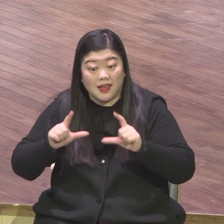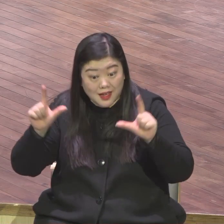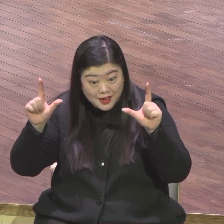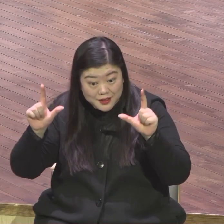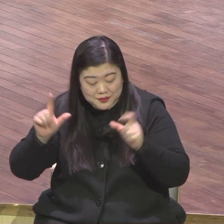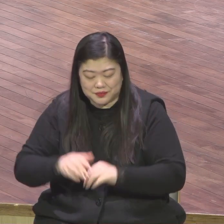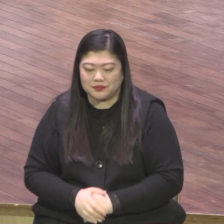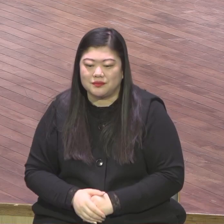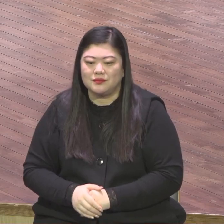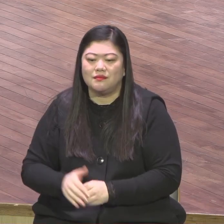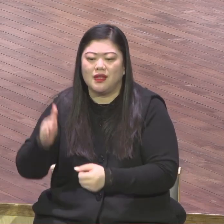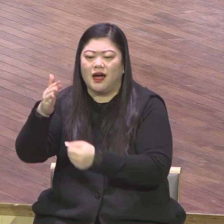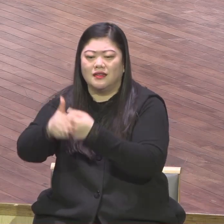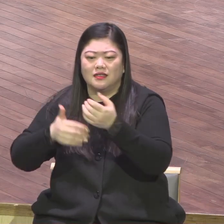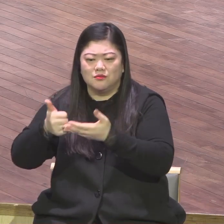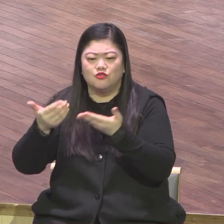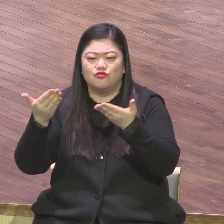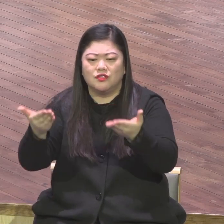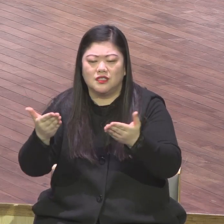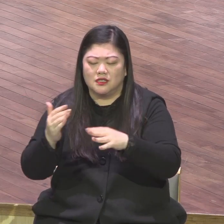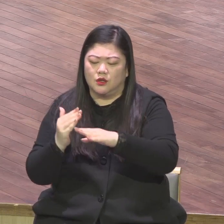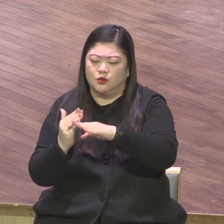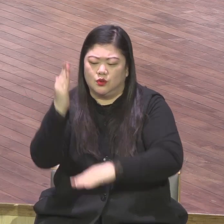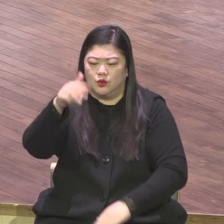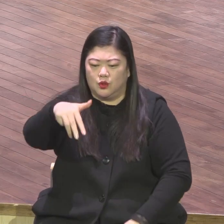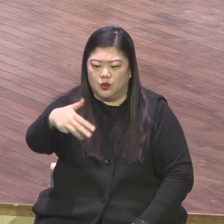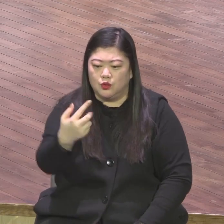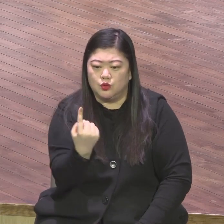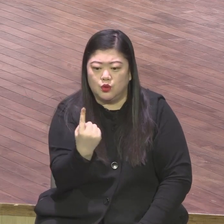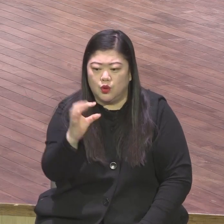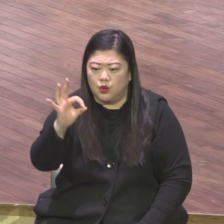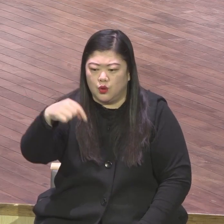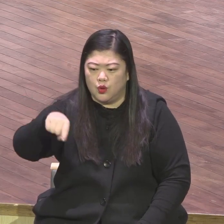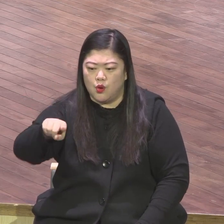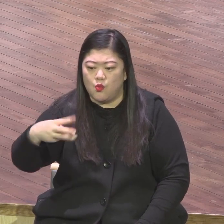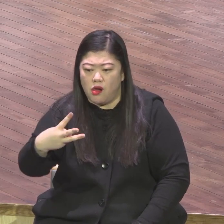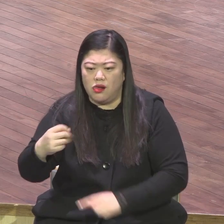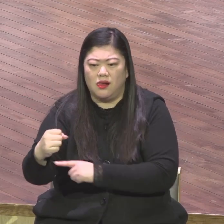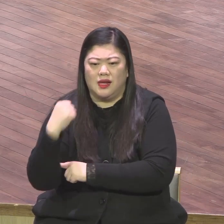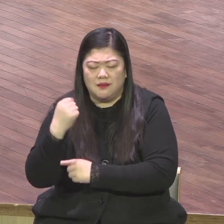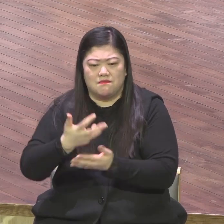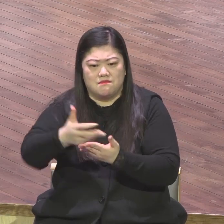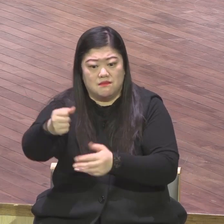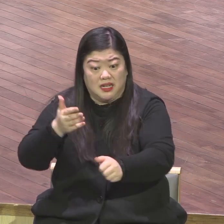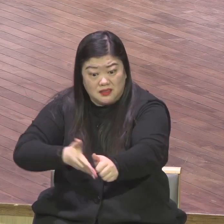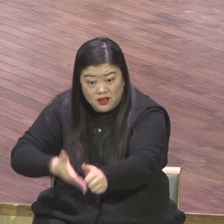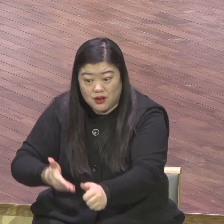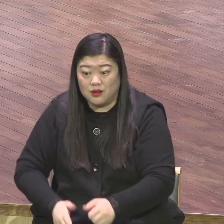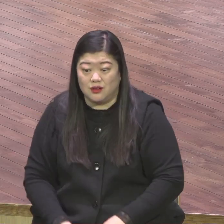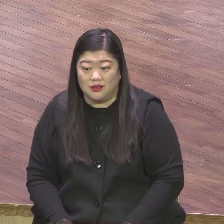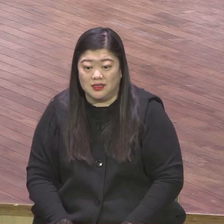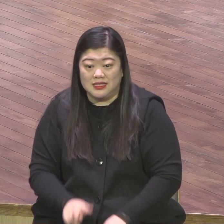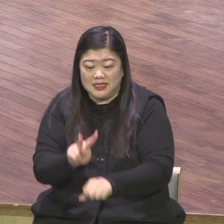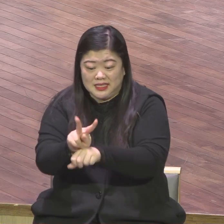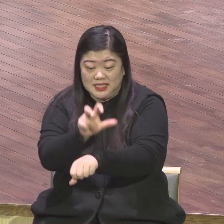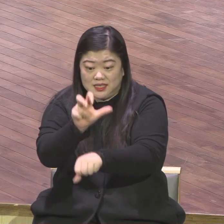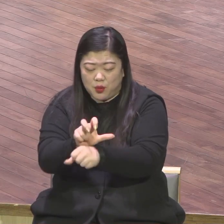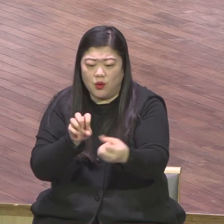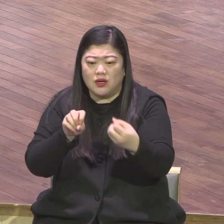초월적 축복을 받게 하여 좁사사 25의 응답을 받게 하여 좁사사 수작때만 운동